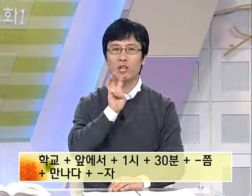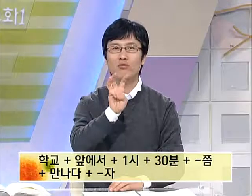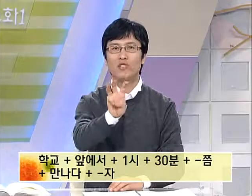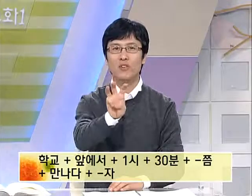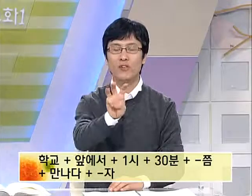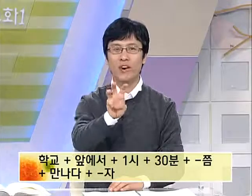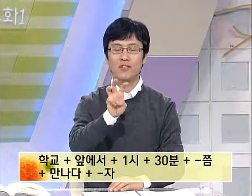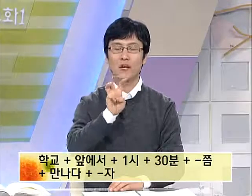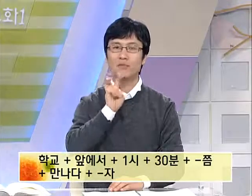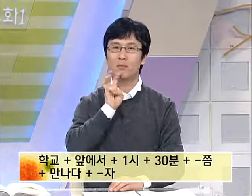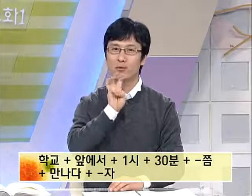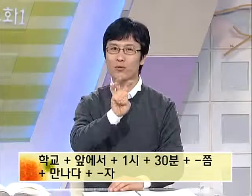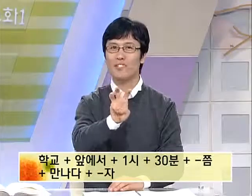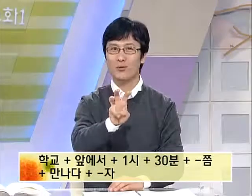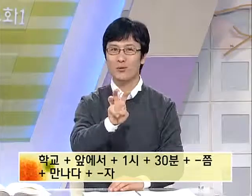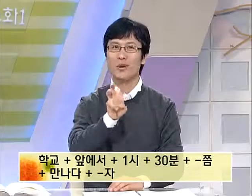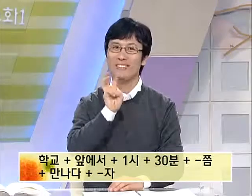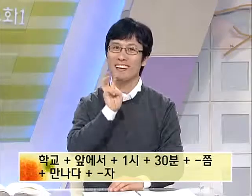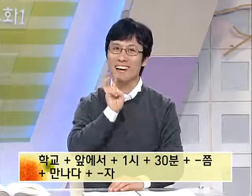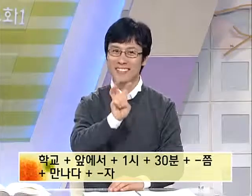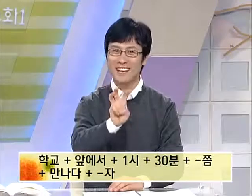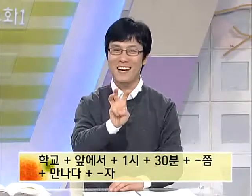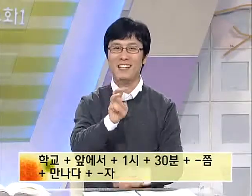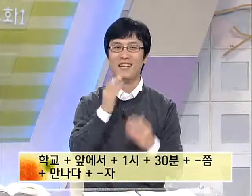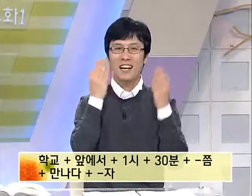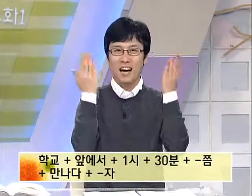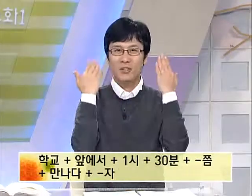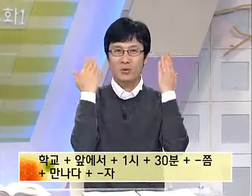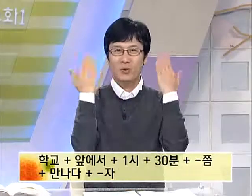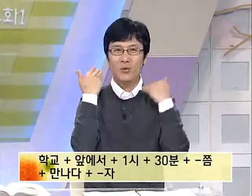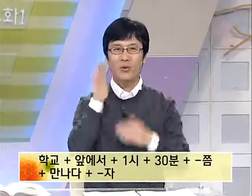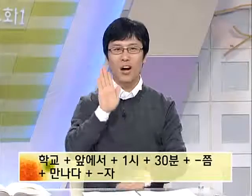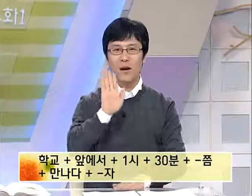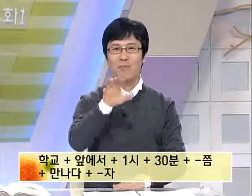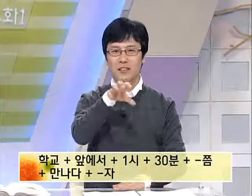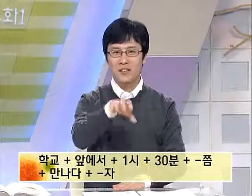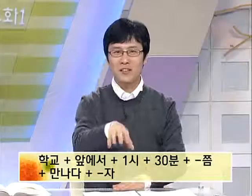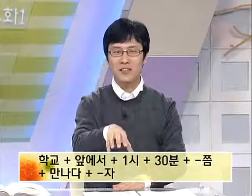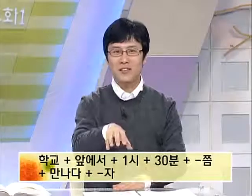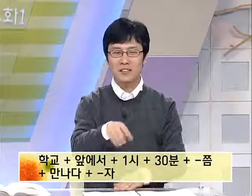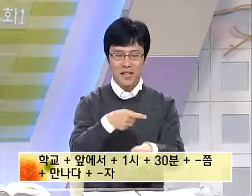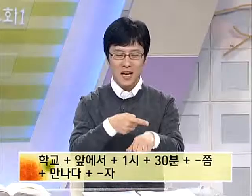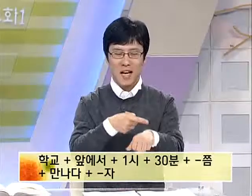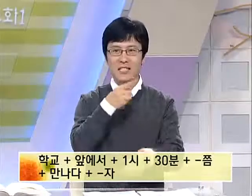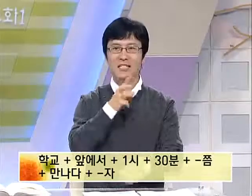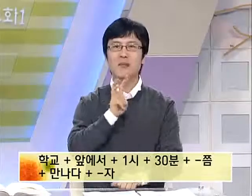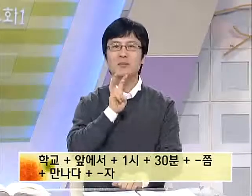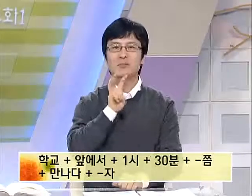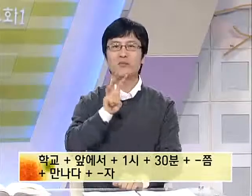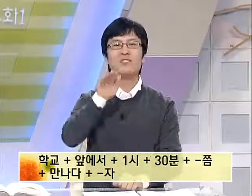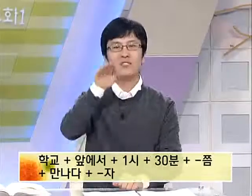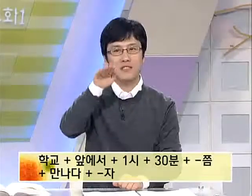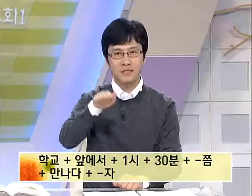내주시는 거예요 30분 이라는 수화입니다 자, 학교 앞에서 1시 30분쯤